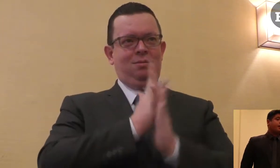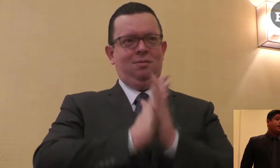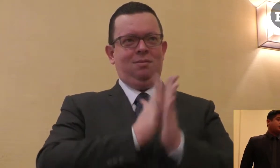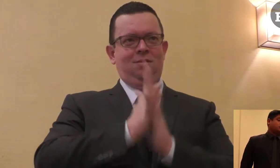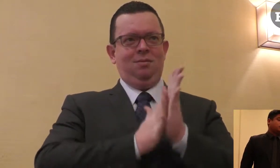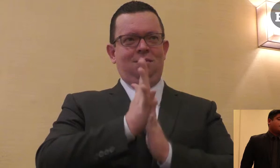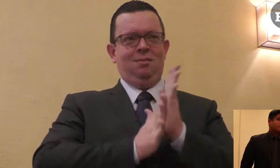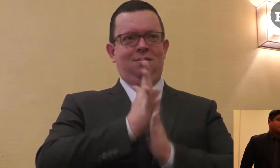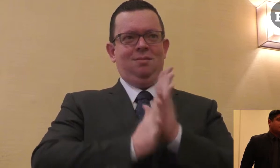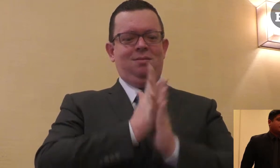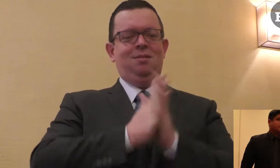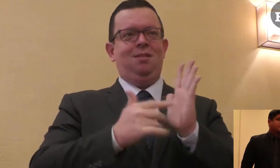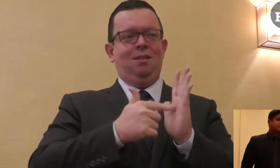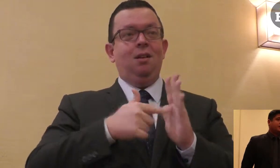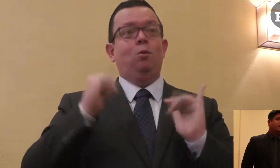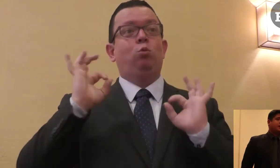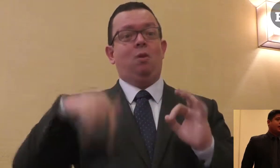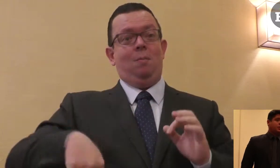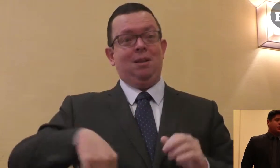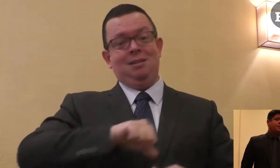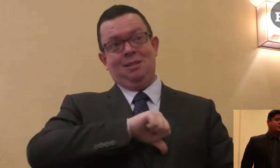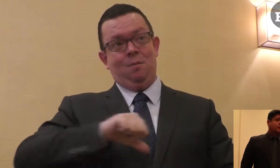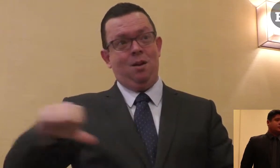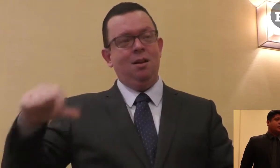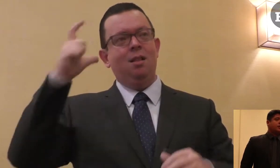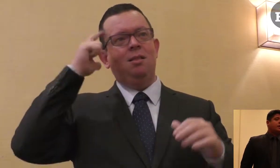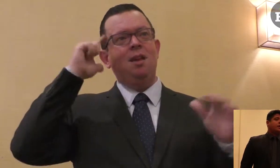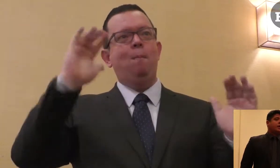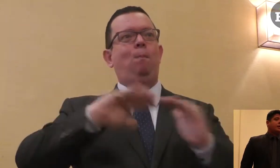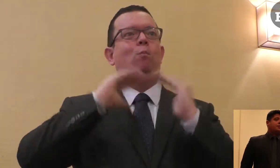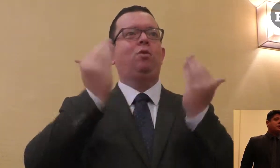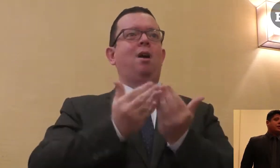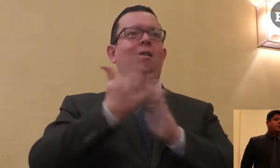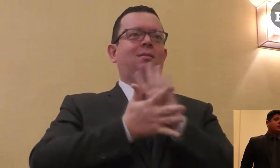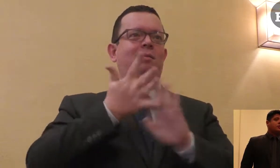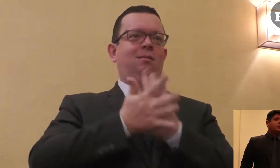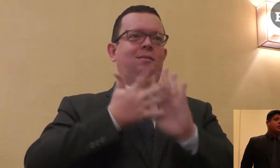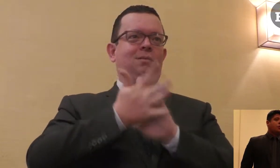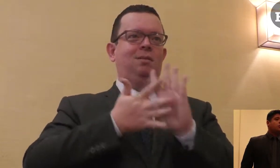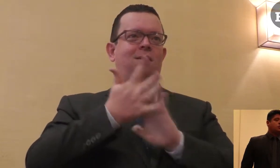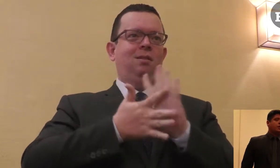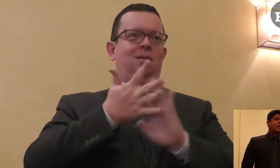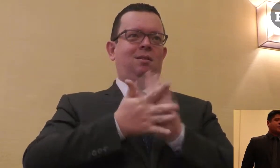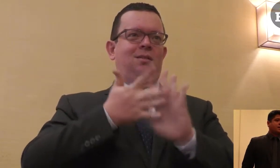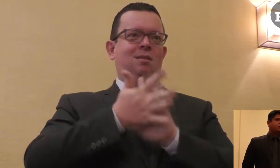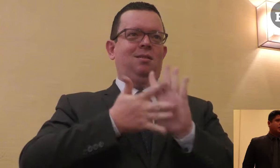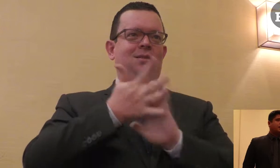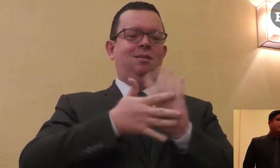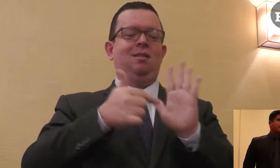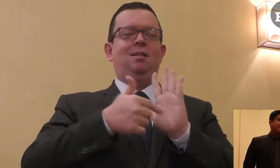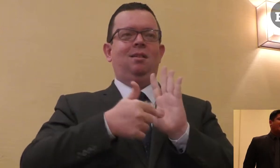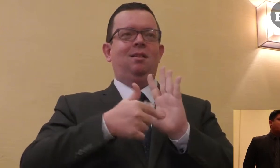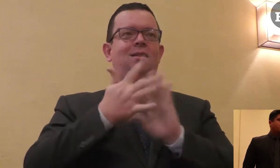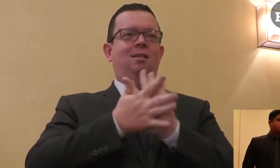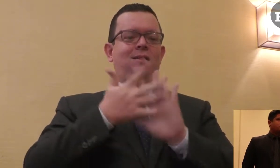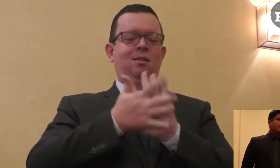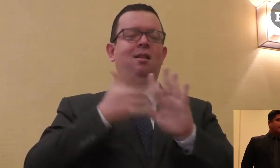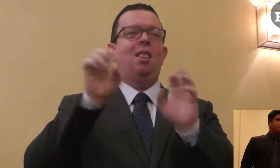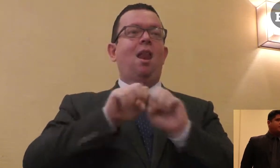Nosotros como personas con discapacidad auditiva, personas sordas, estamos haciendo uso de la campaña mundial que es la promoción de la lengua de